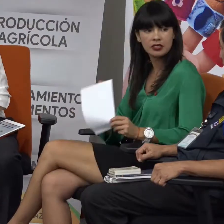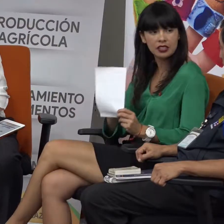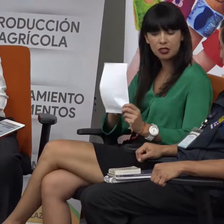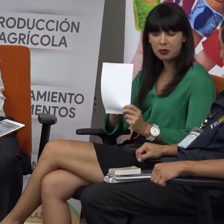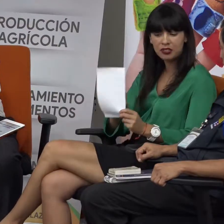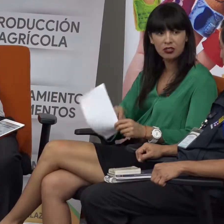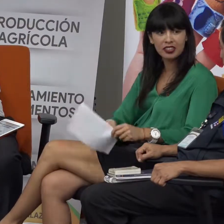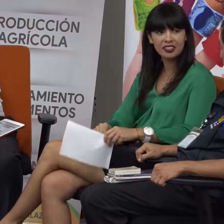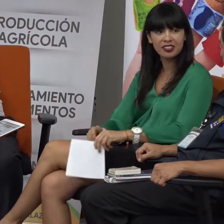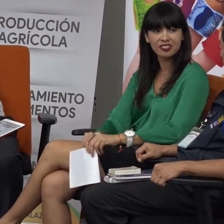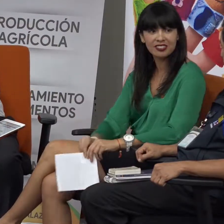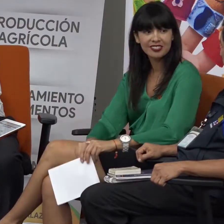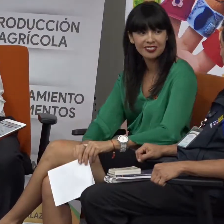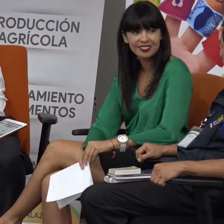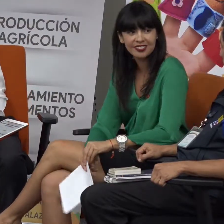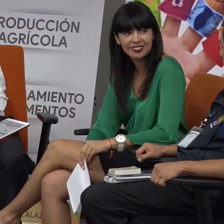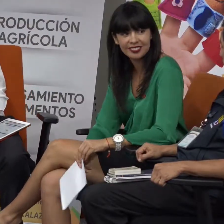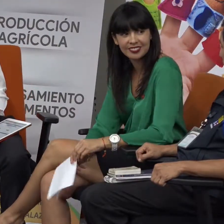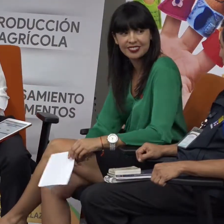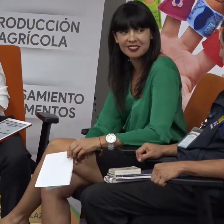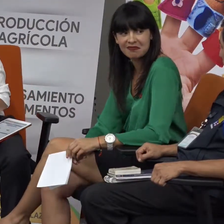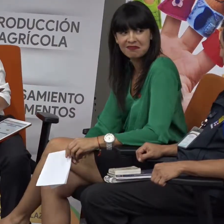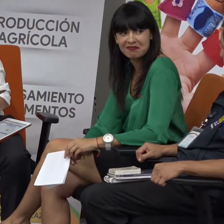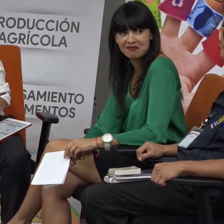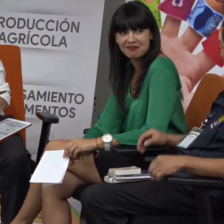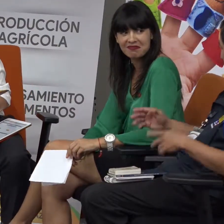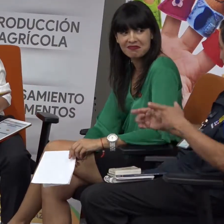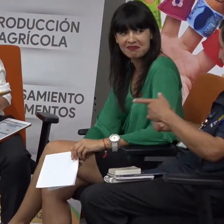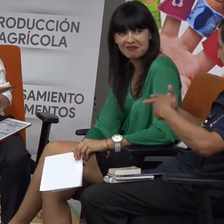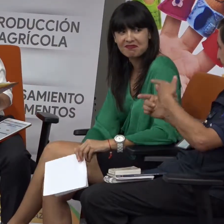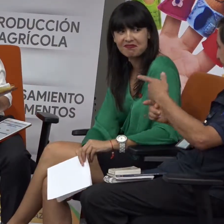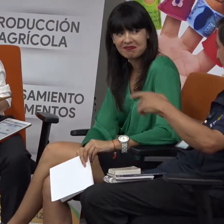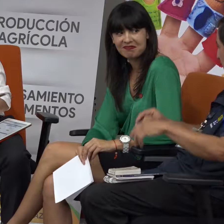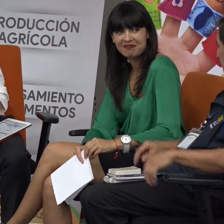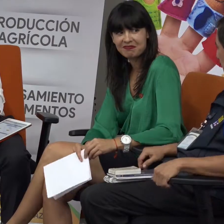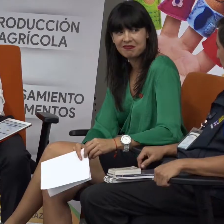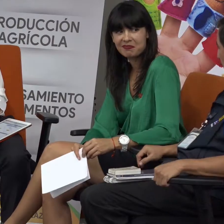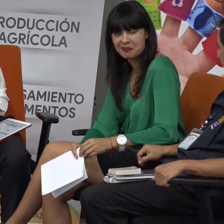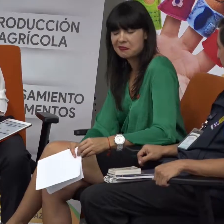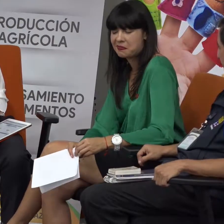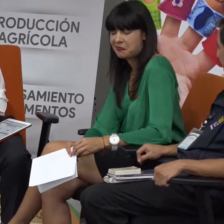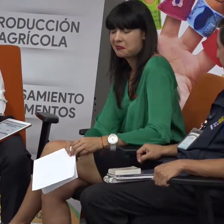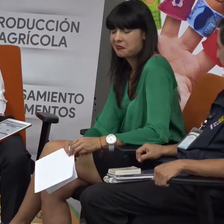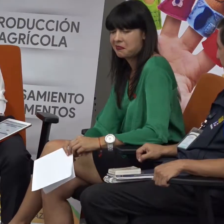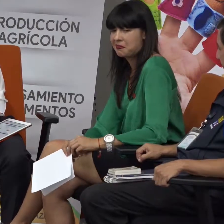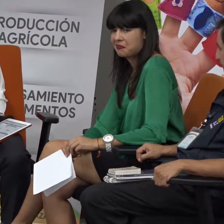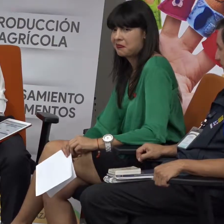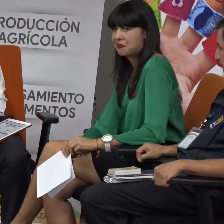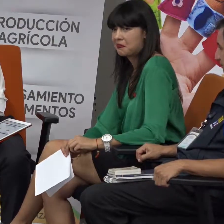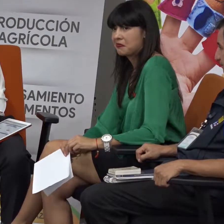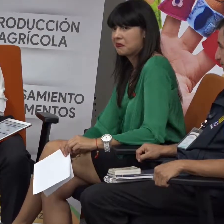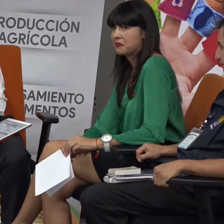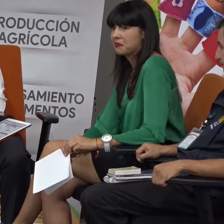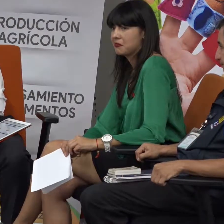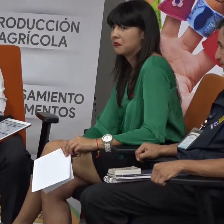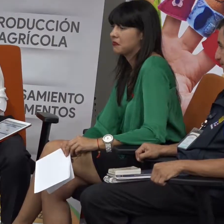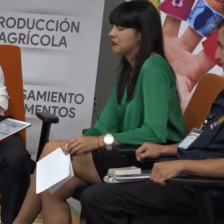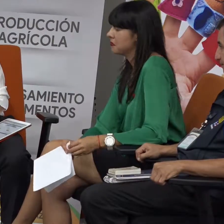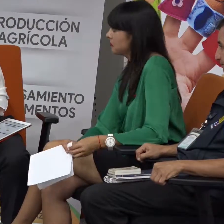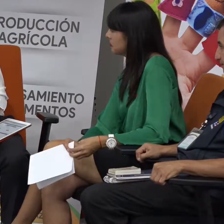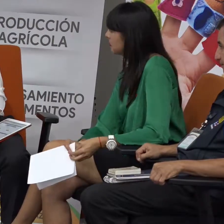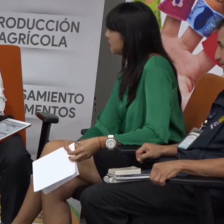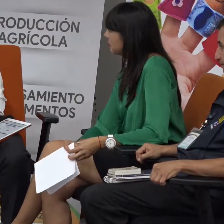entonces es un aprendizaje común y es un aporte y un apoyo de todos porque aquí